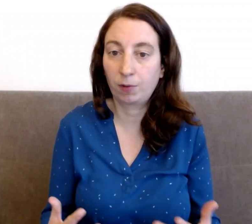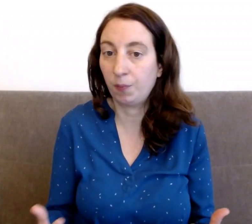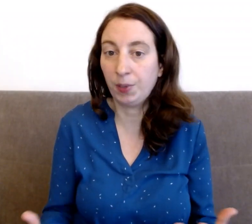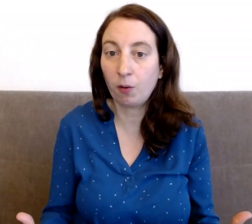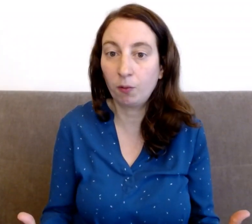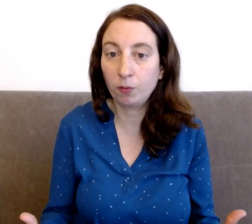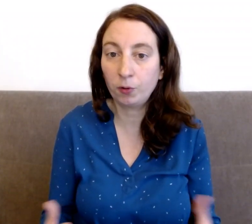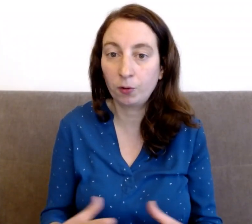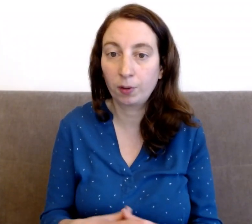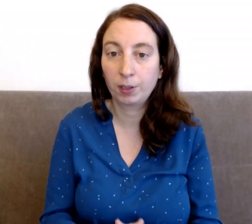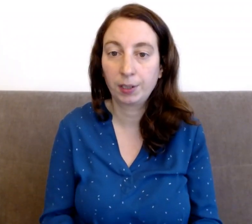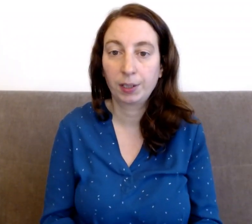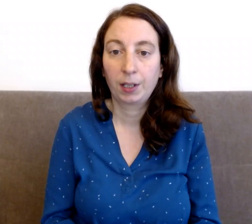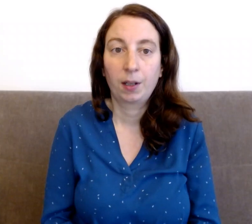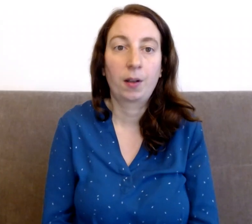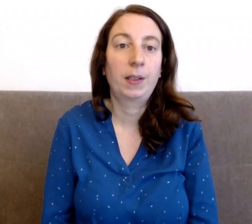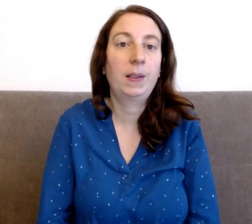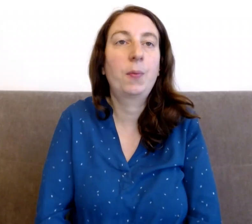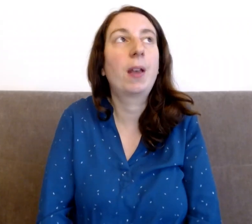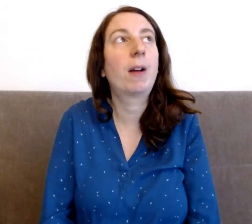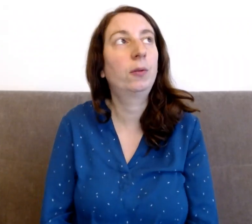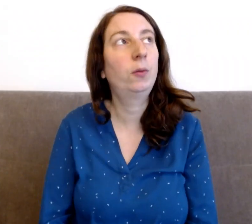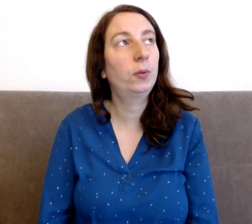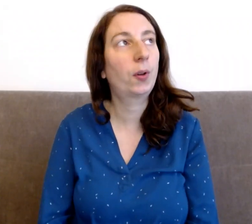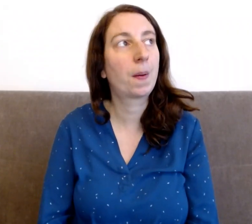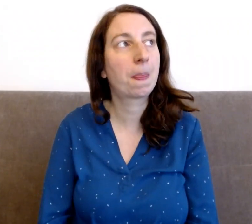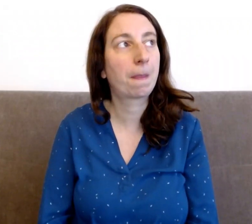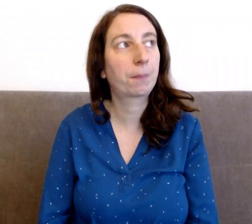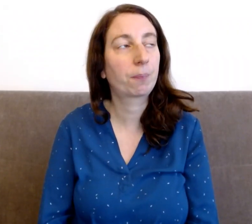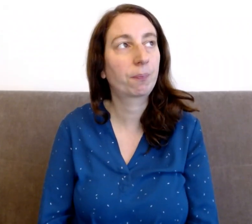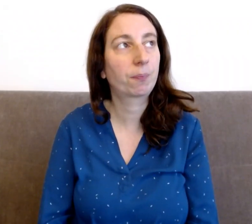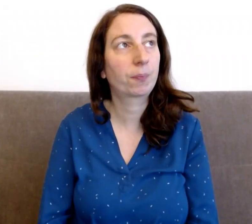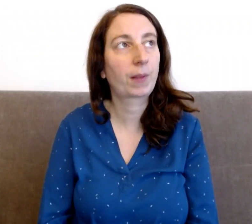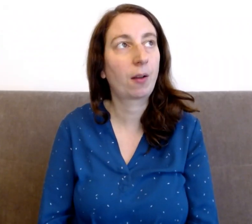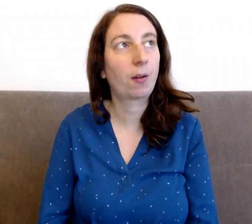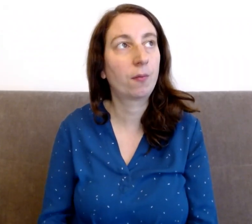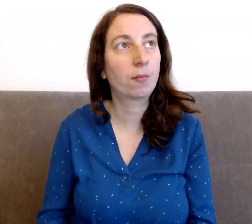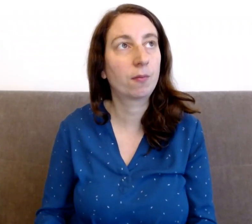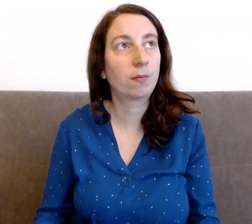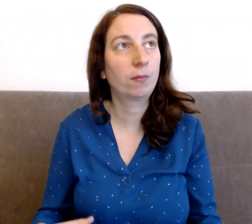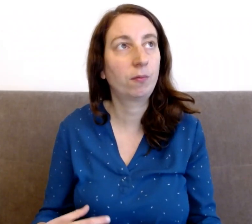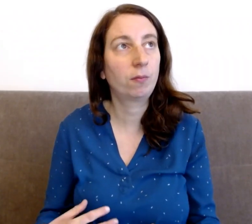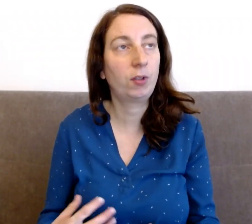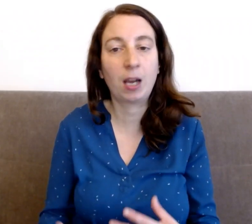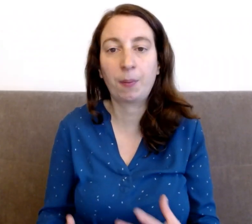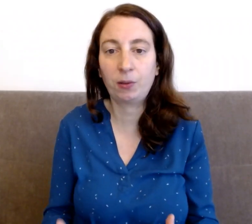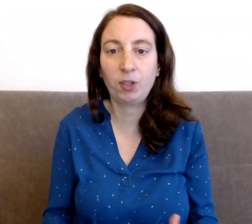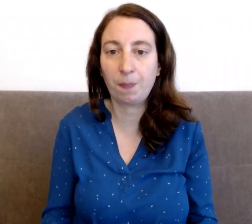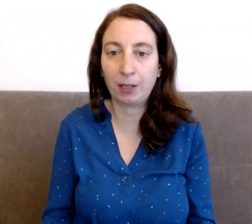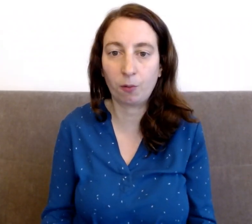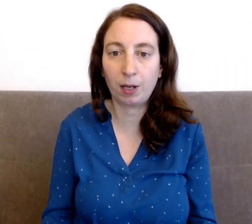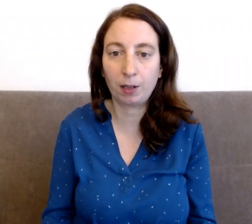comme étrange. Qu'est qu'il peut y avoir d'autre ? J'ai l'impression que n pas le droit d